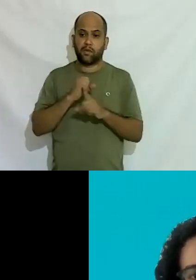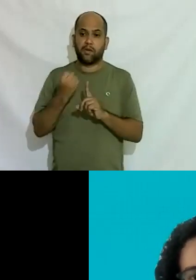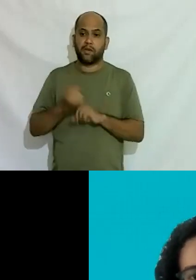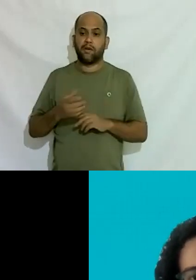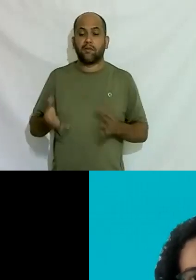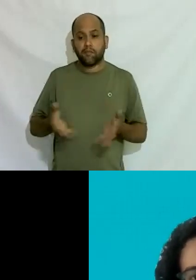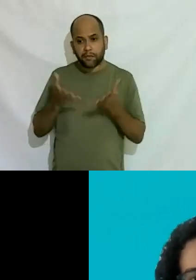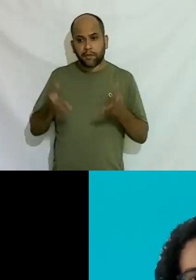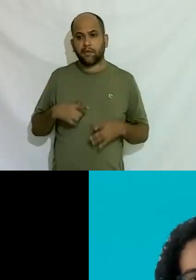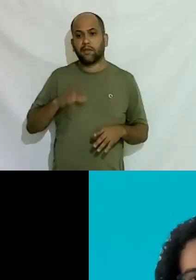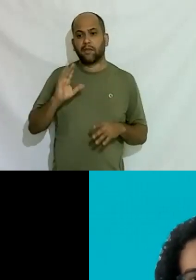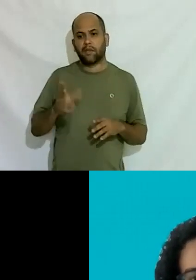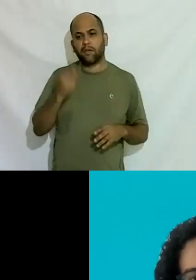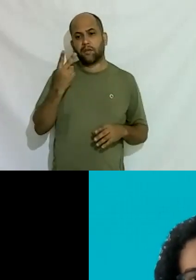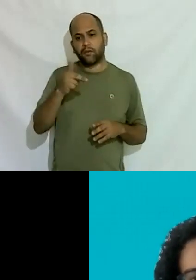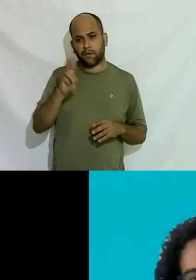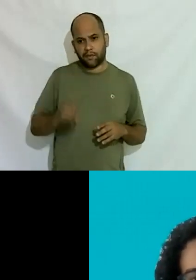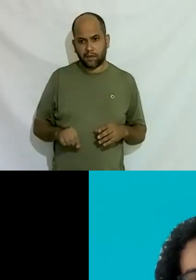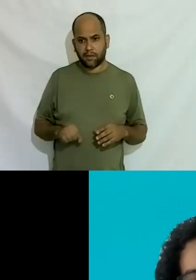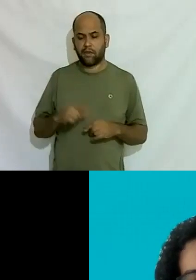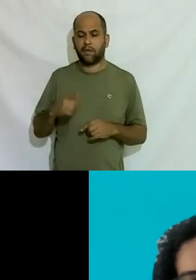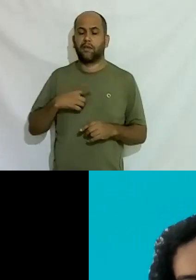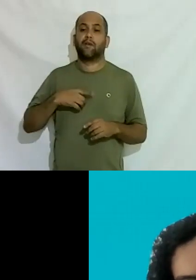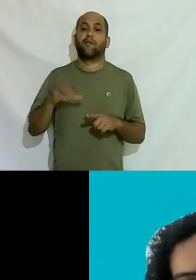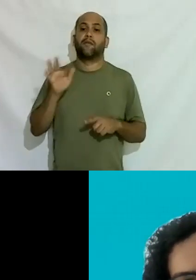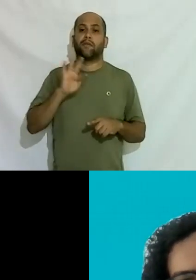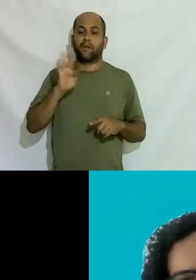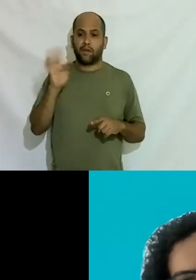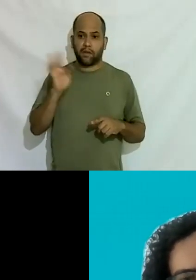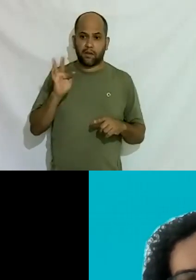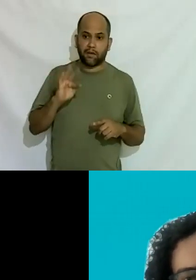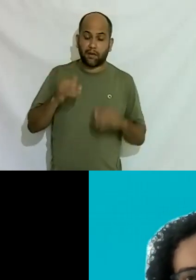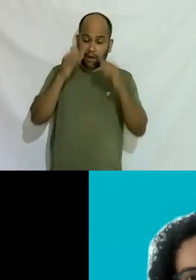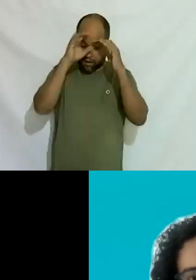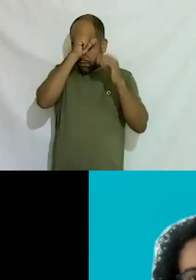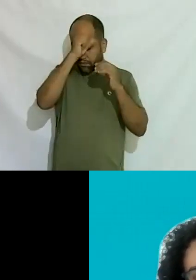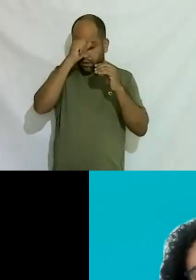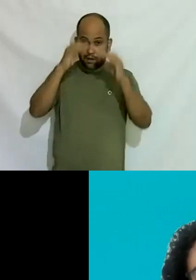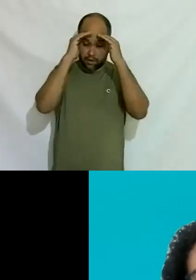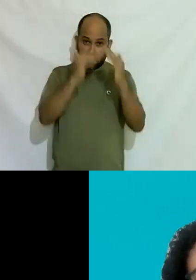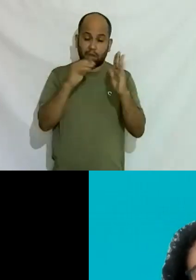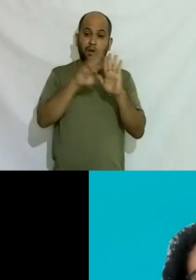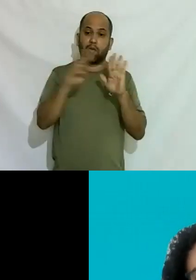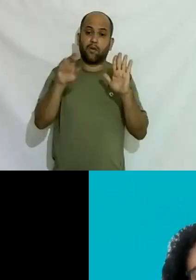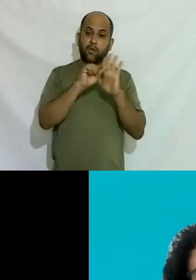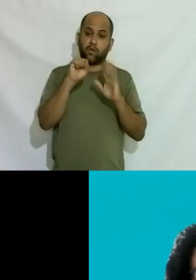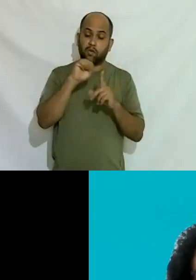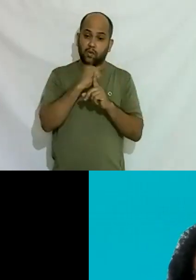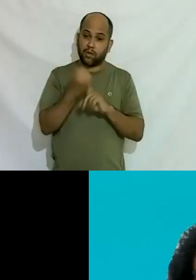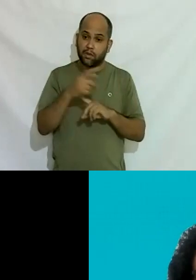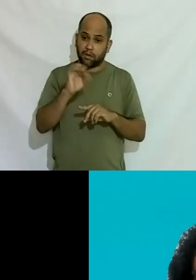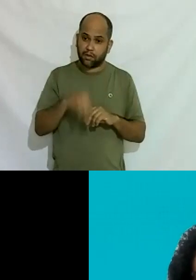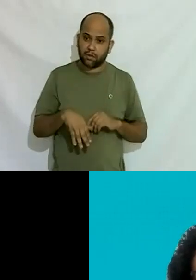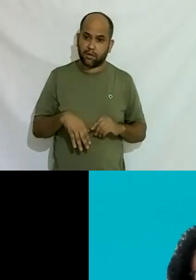isso algumas vezes mandar notificação para a universidade e falar tem que respeitar o nome social sim tem que usar banheiro sim